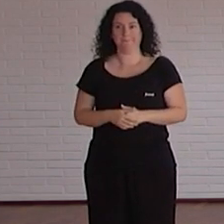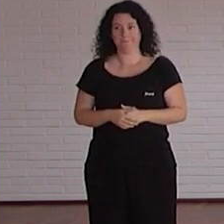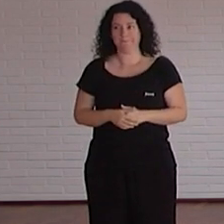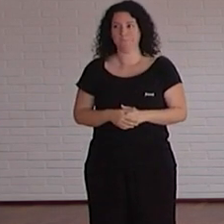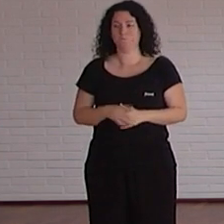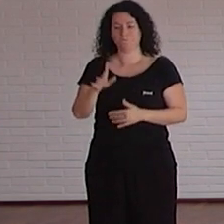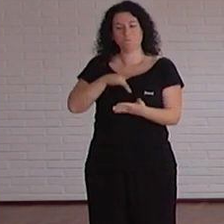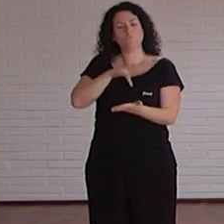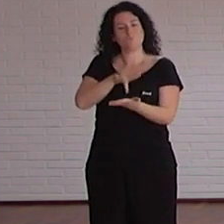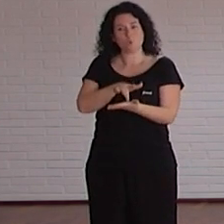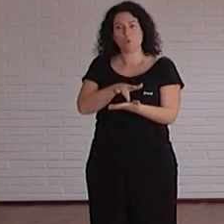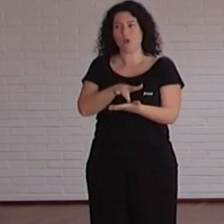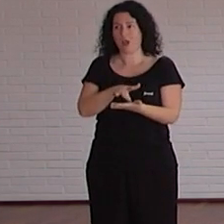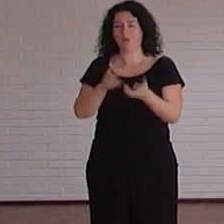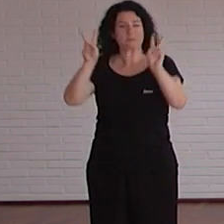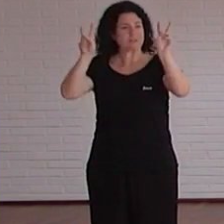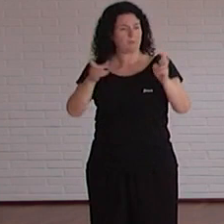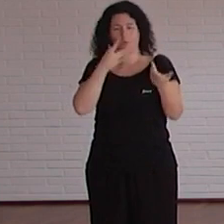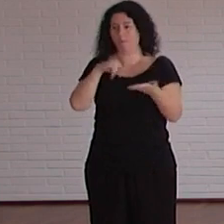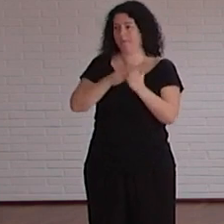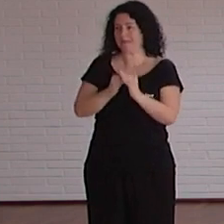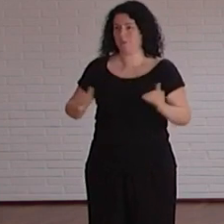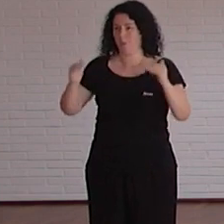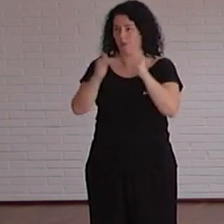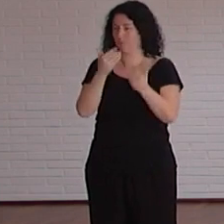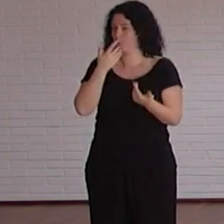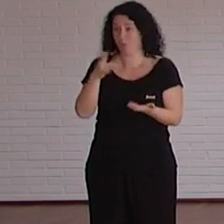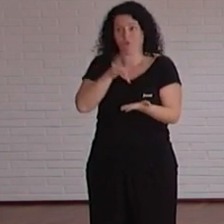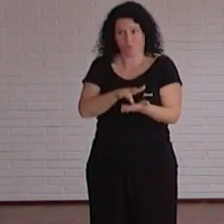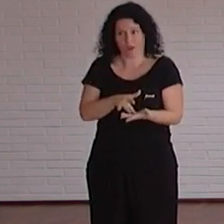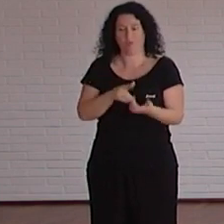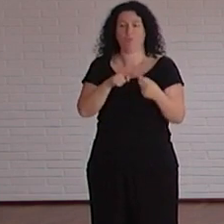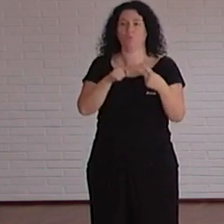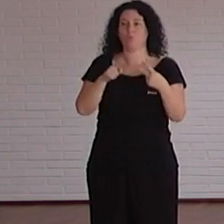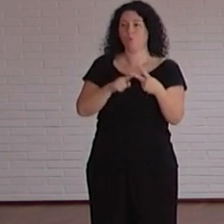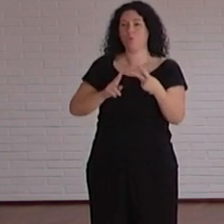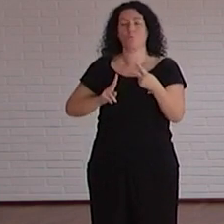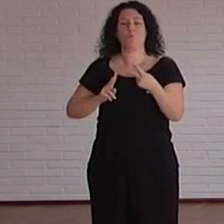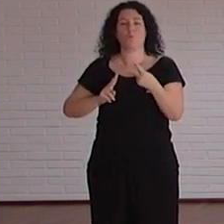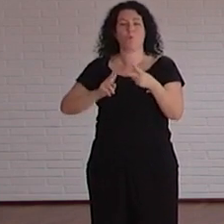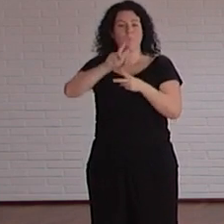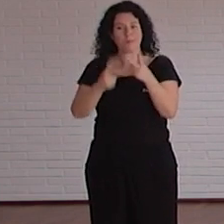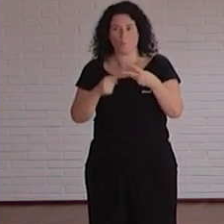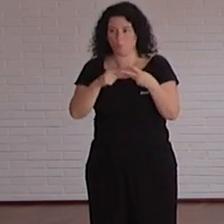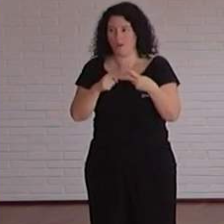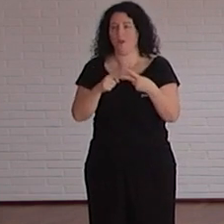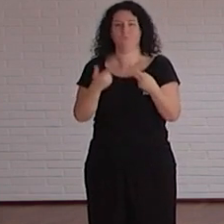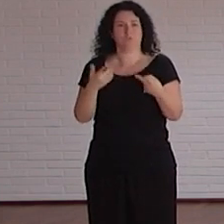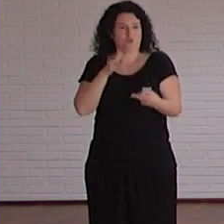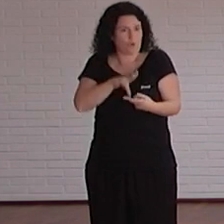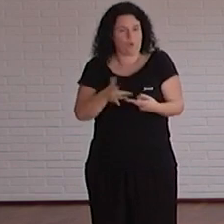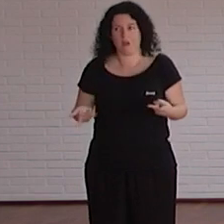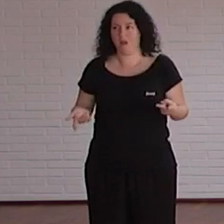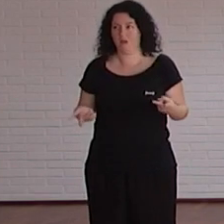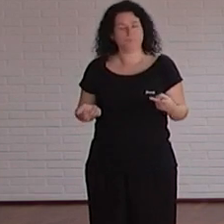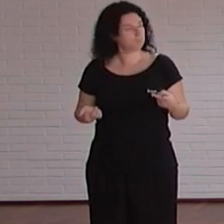pasó con todos los temas de los planes de igualdad pasó con con el bilingüismo todo lo que parece que ahora va a